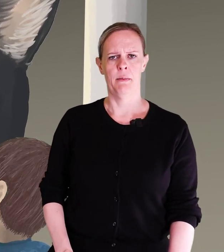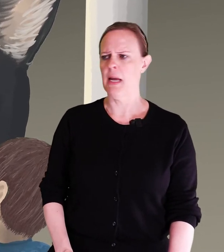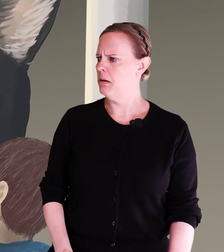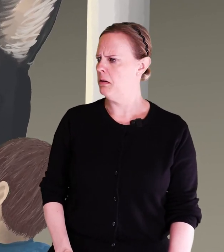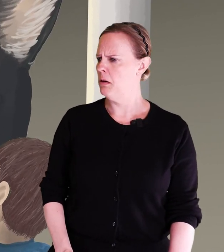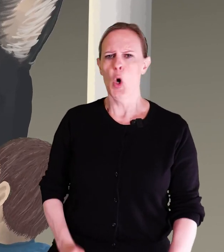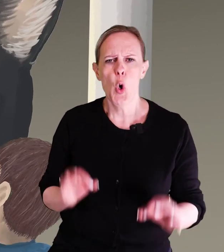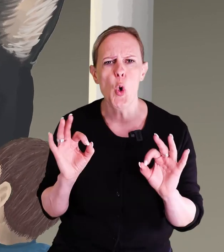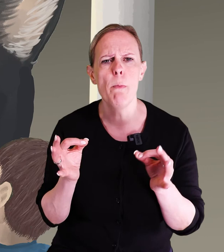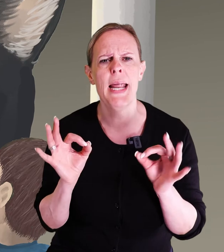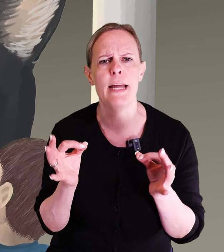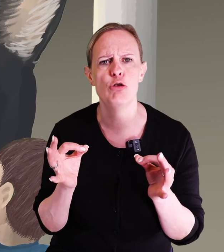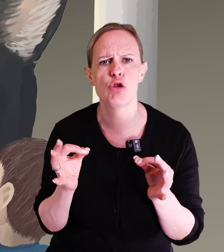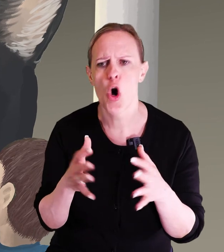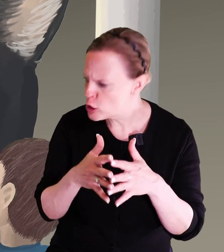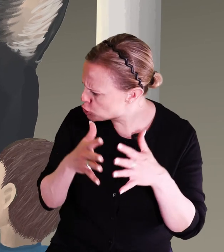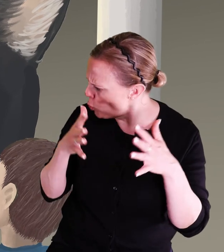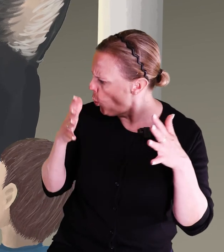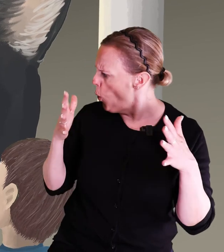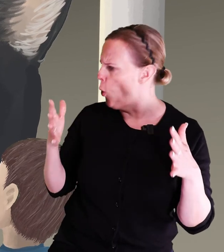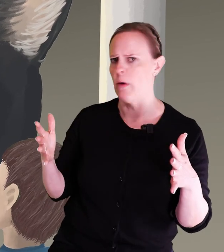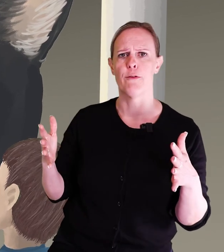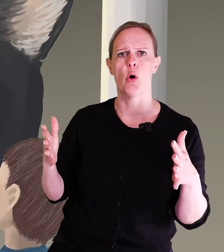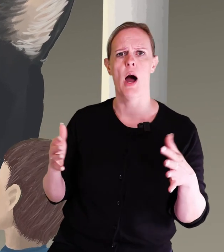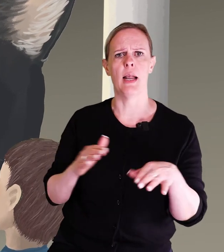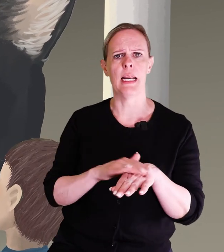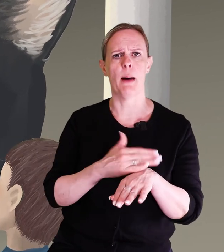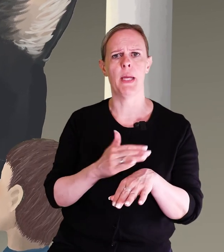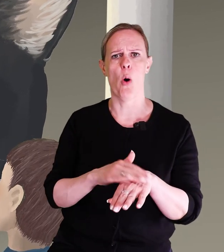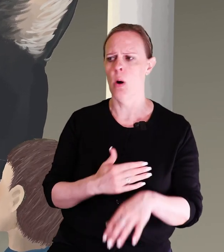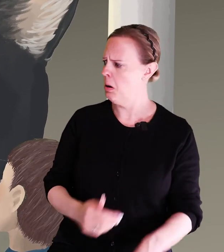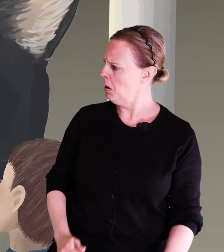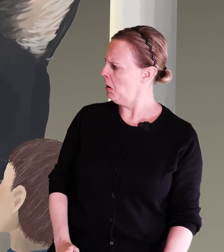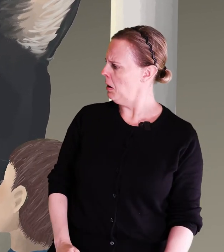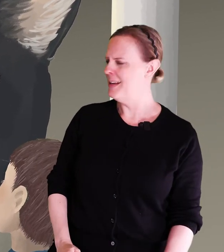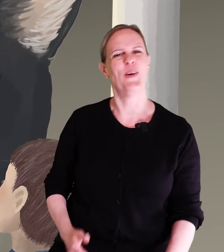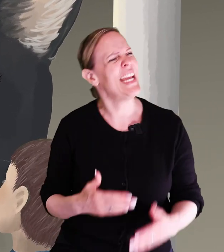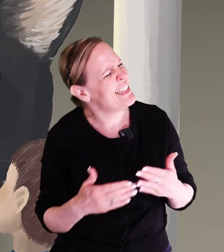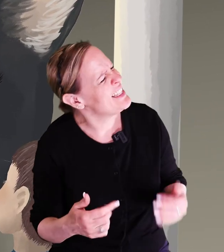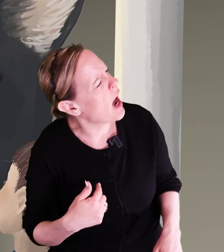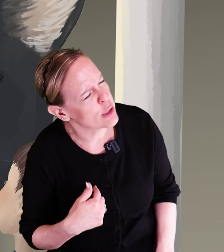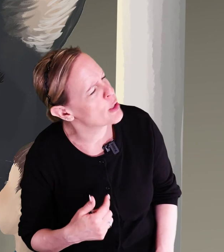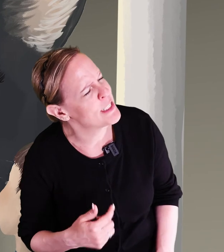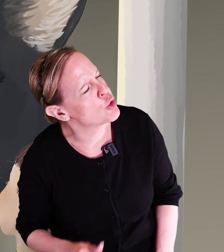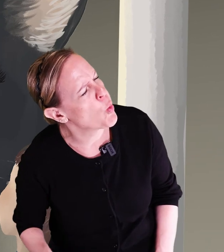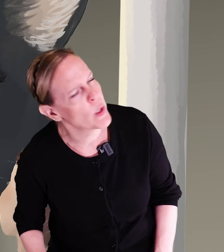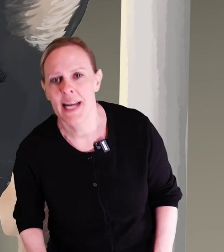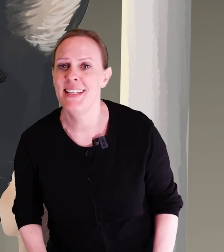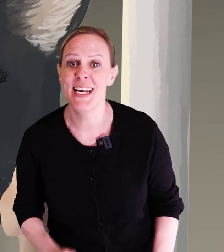Men hur blev du så stor? Frågar han lilla Mjau. Och det är inte jag som är stor. Det är